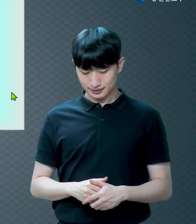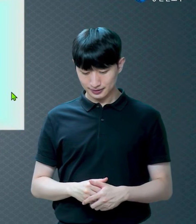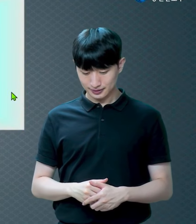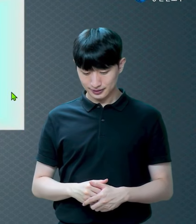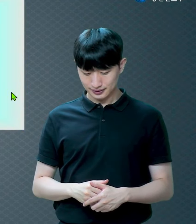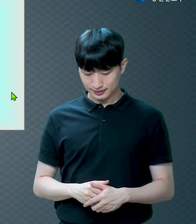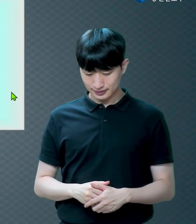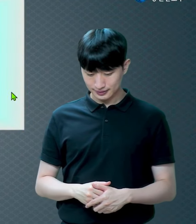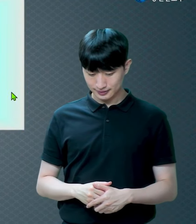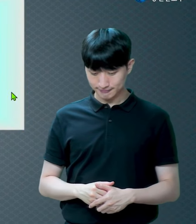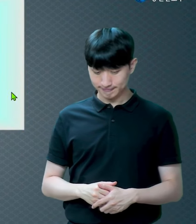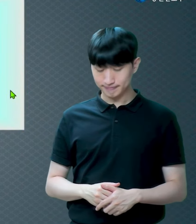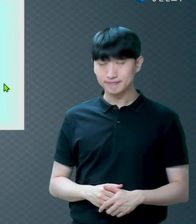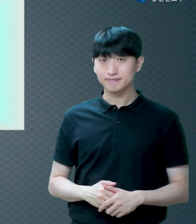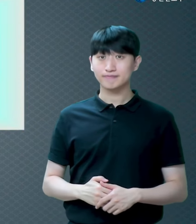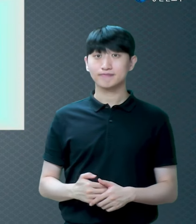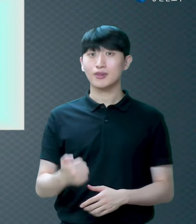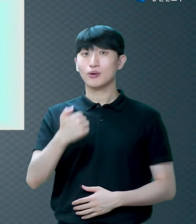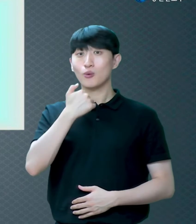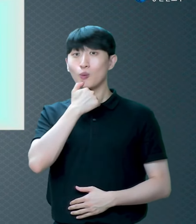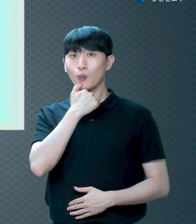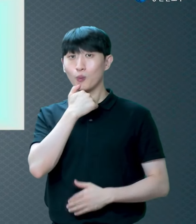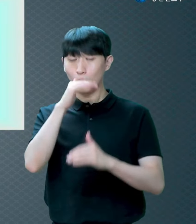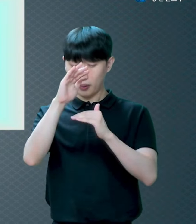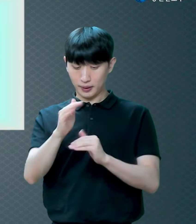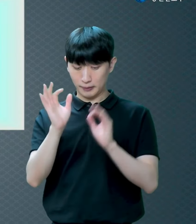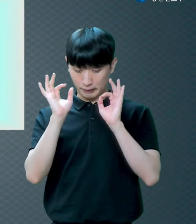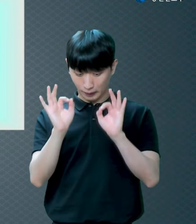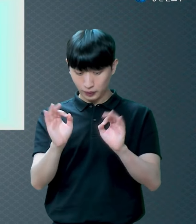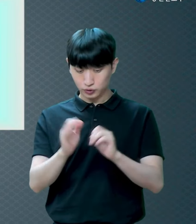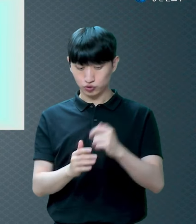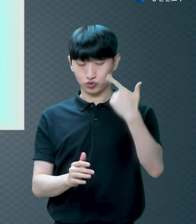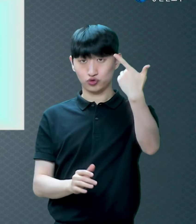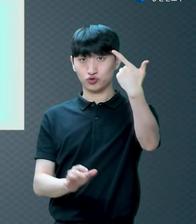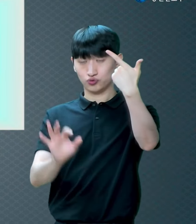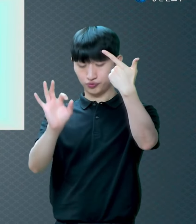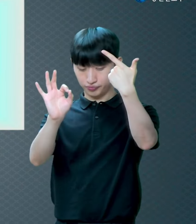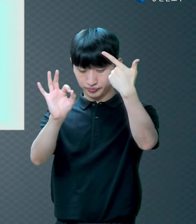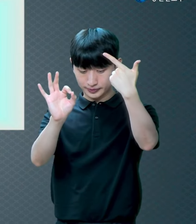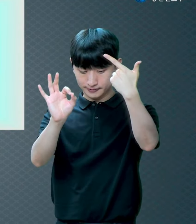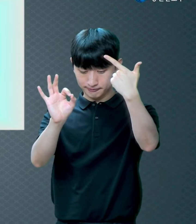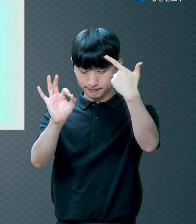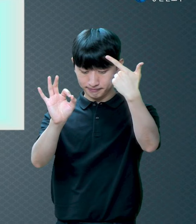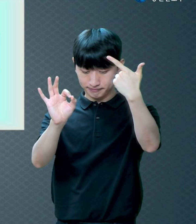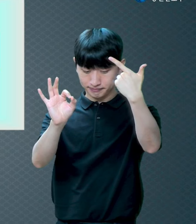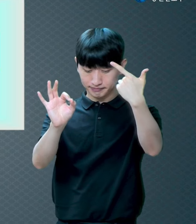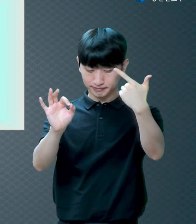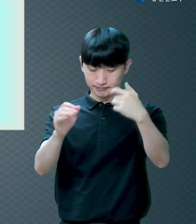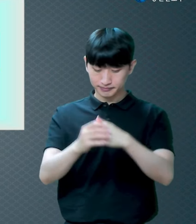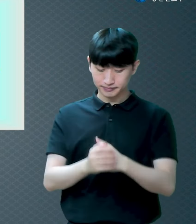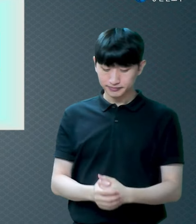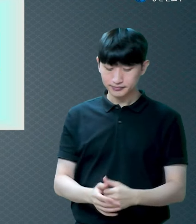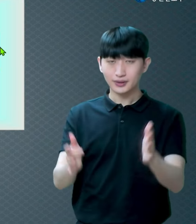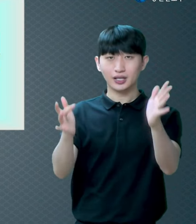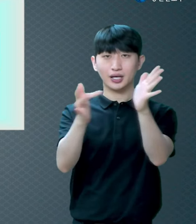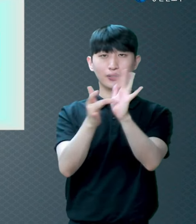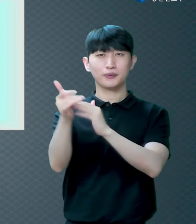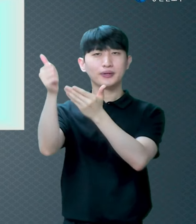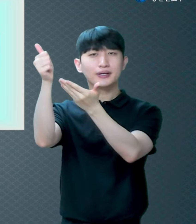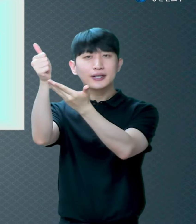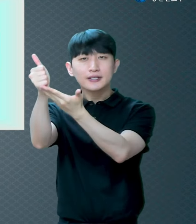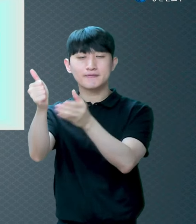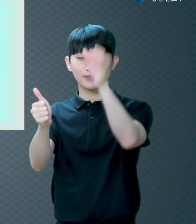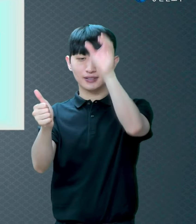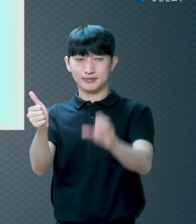로마서에서는요 6장 10절에 그의 죽으심은 죄에 대하여